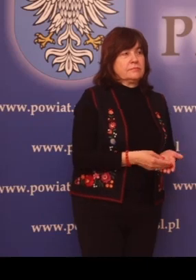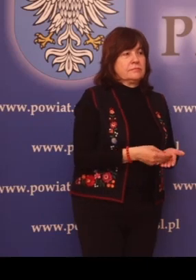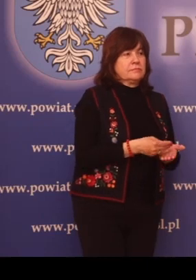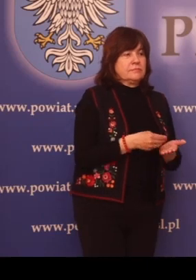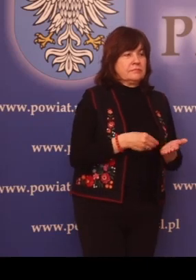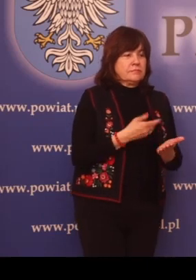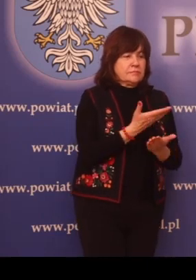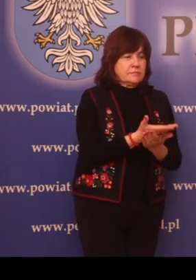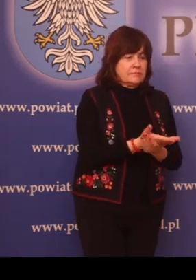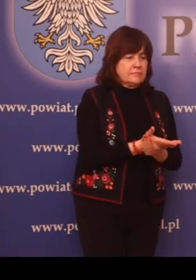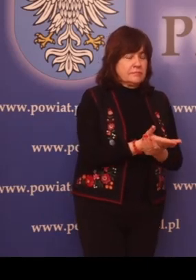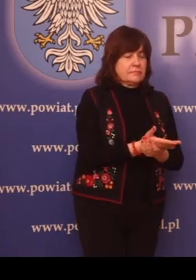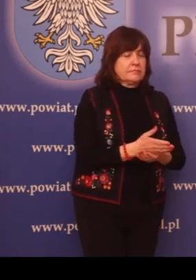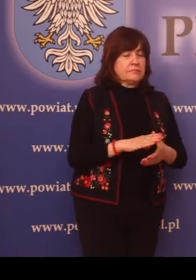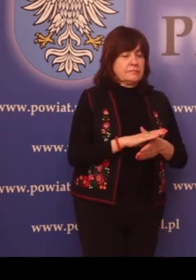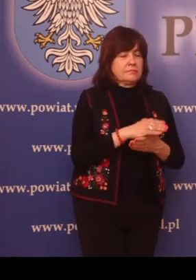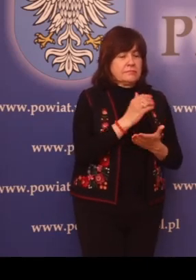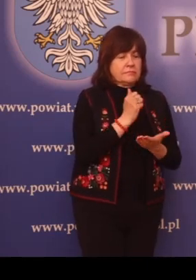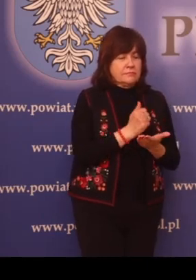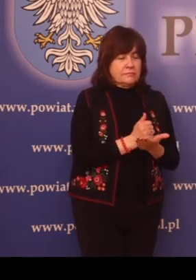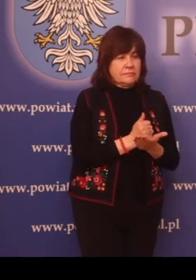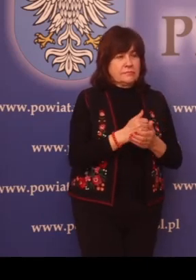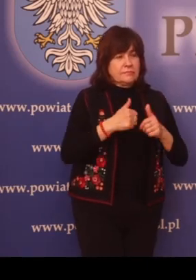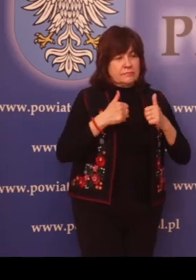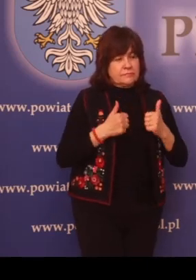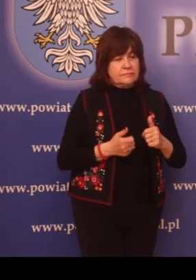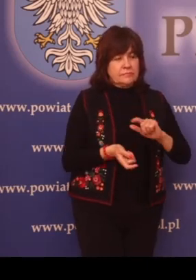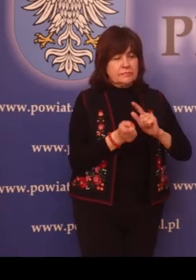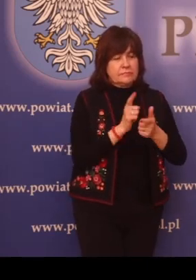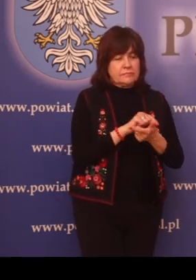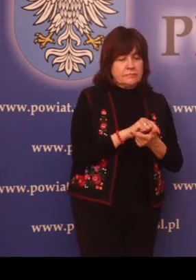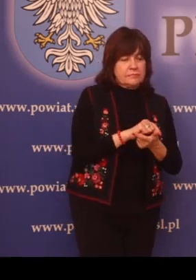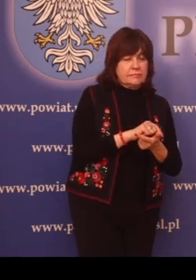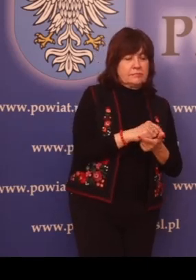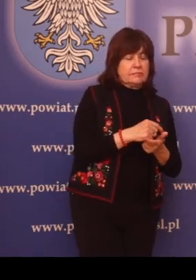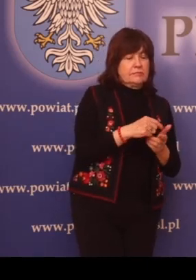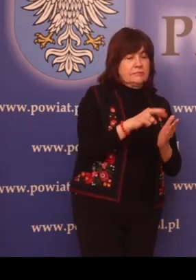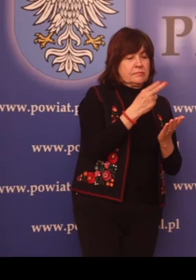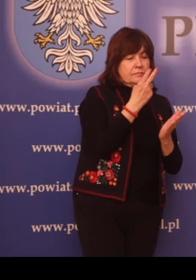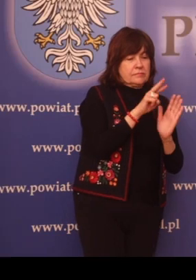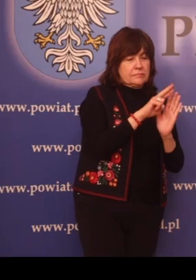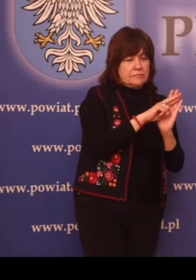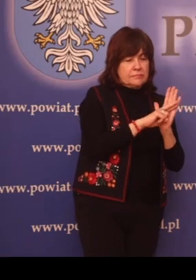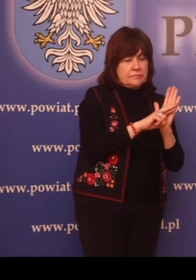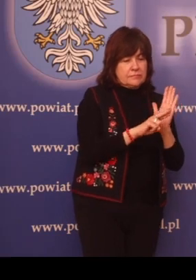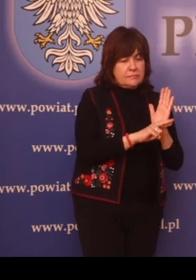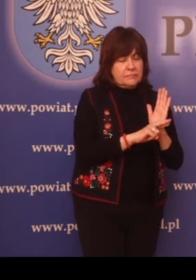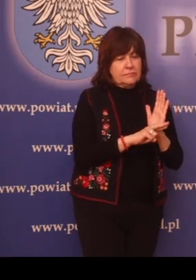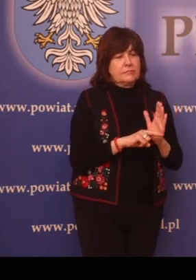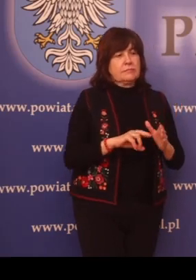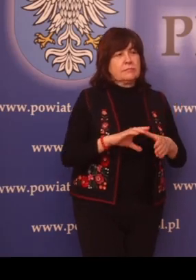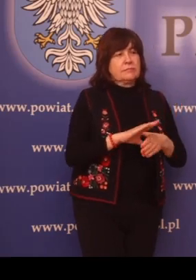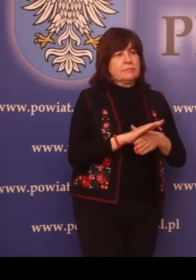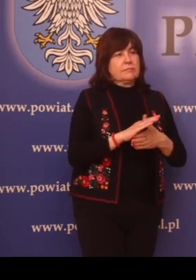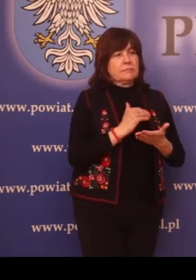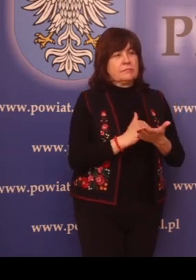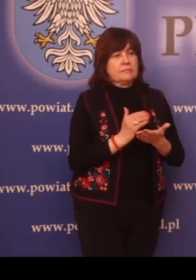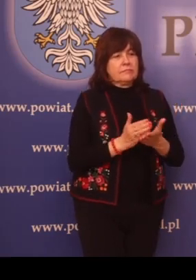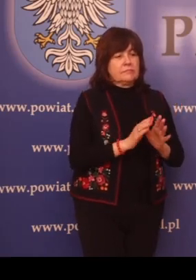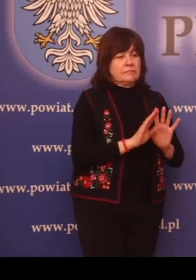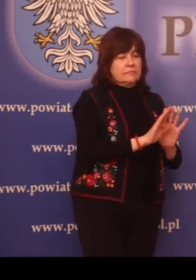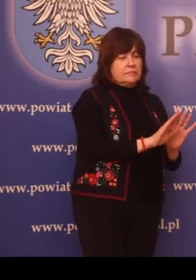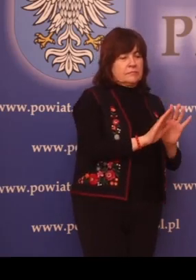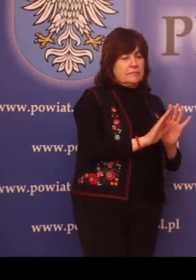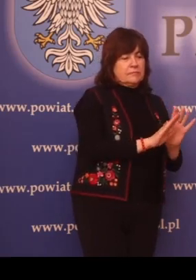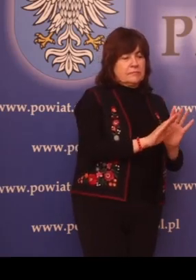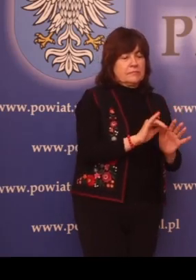stanowienia i zmiany przepisów prawa miejscowego w zakresie ochrony interesów konsumentów.